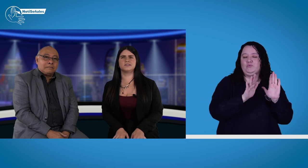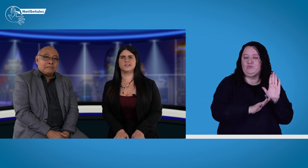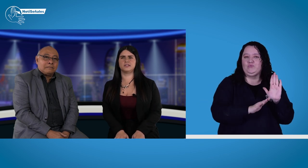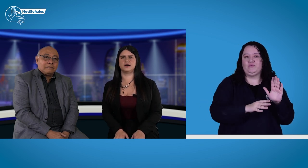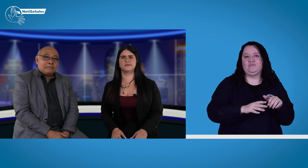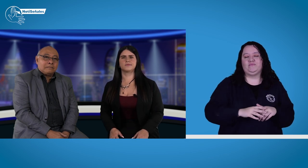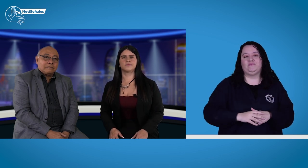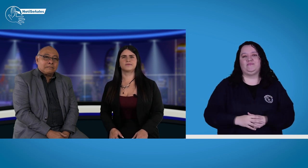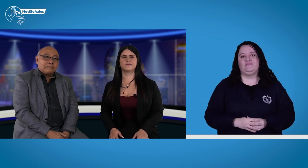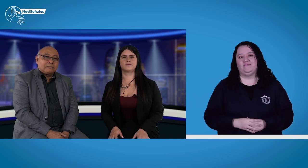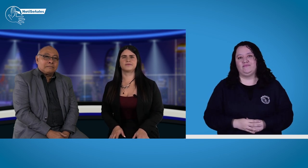distrital.